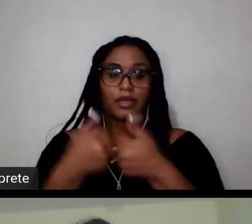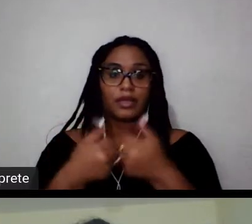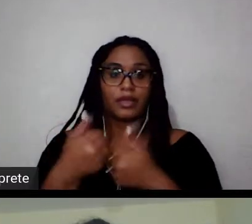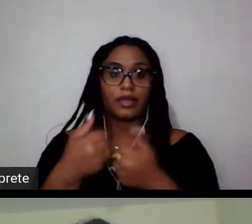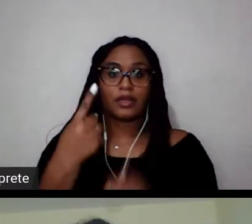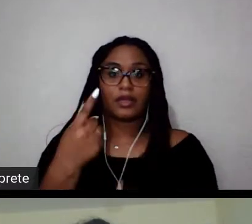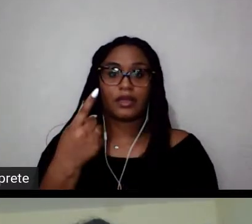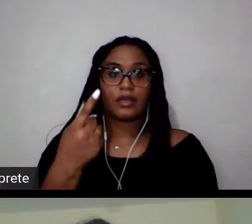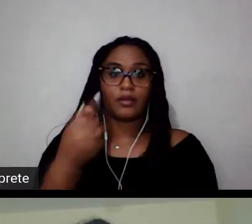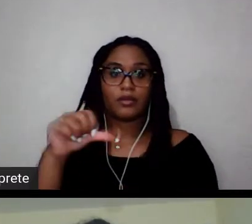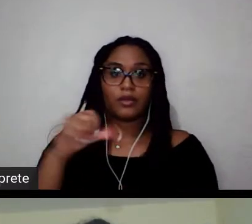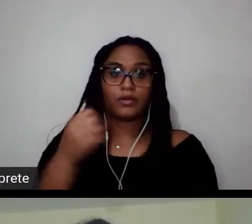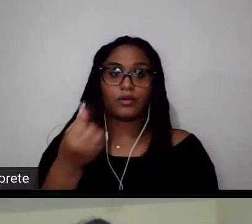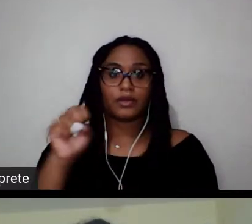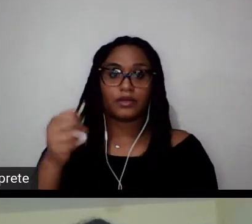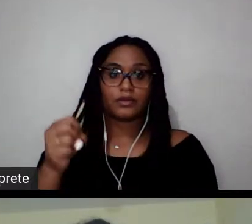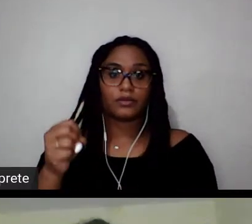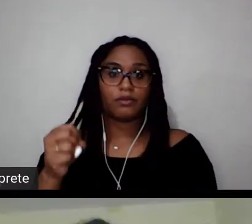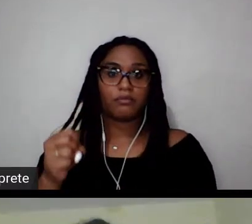ganhando as ruas,